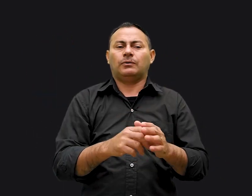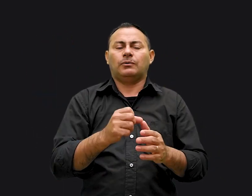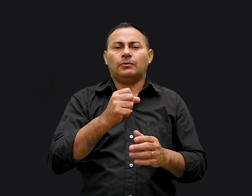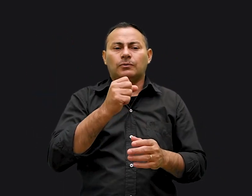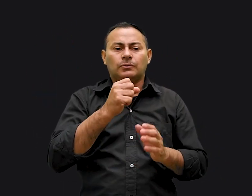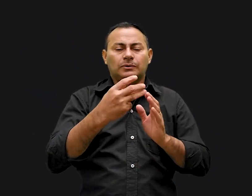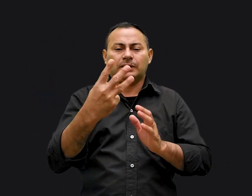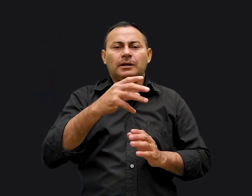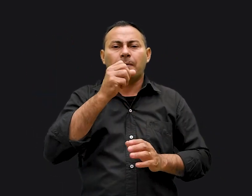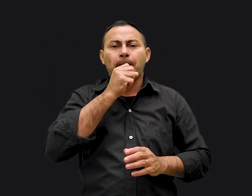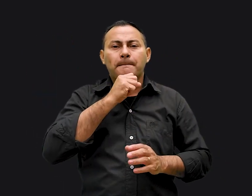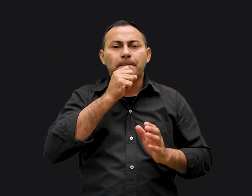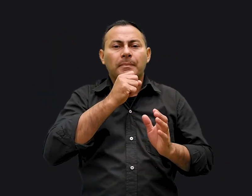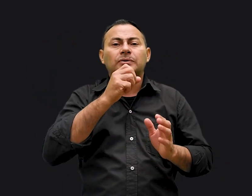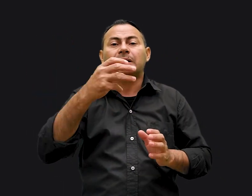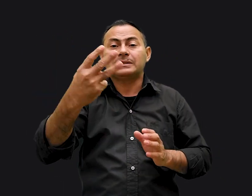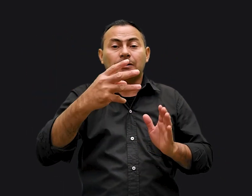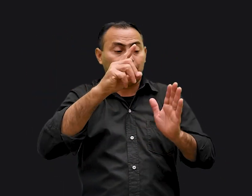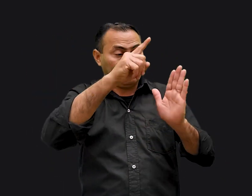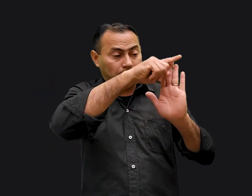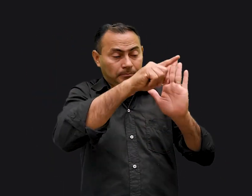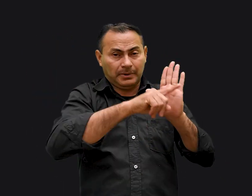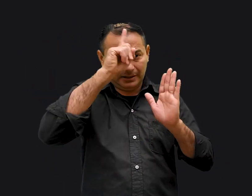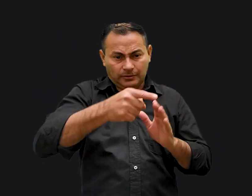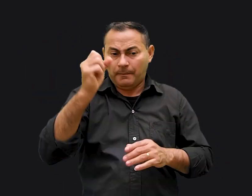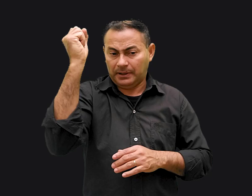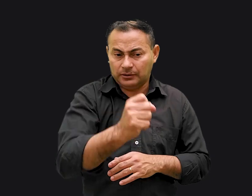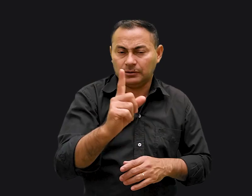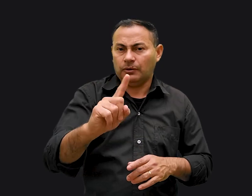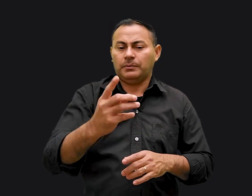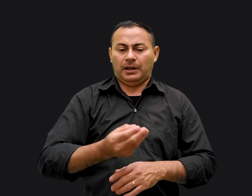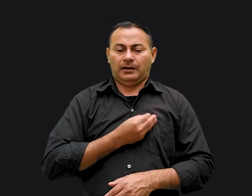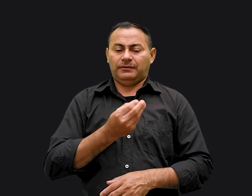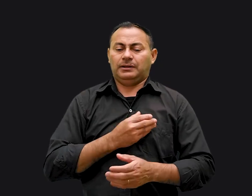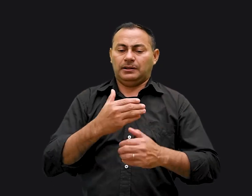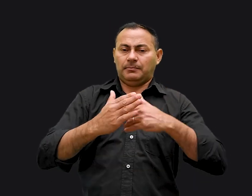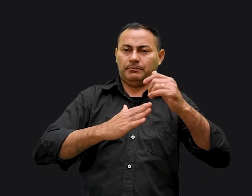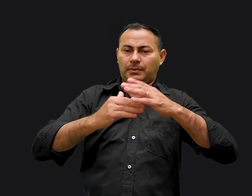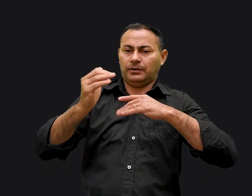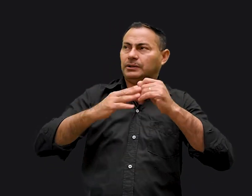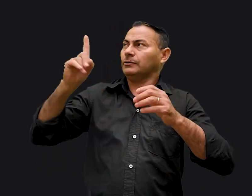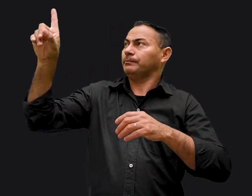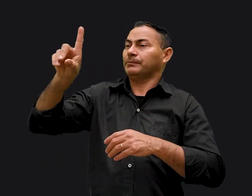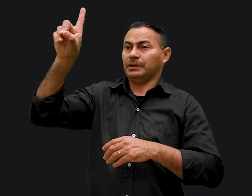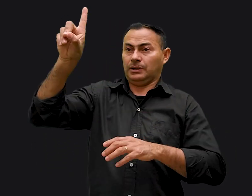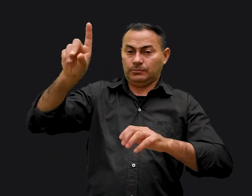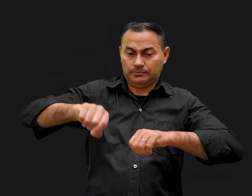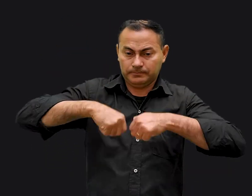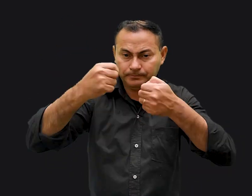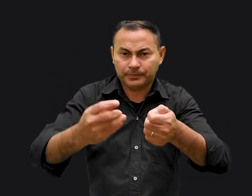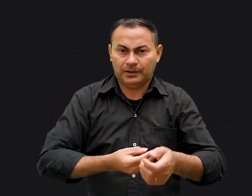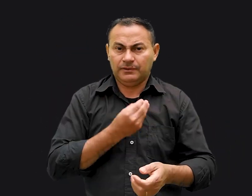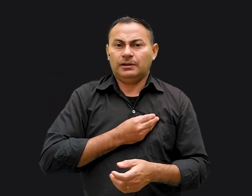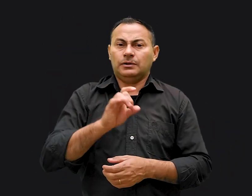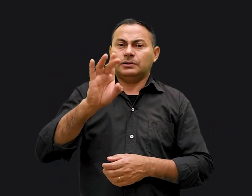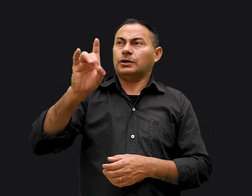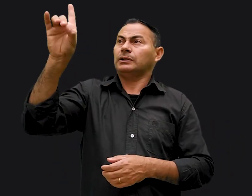não matarás O espírito desse mandamento é a vida nas mãos de Deus Deus deu a vida e somente Deus